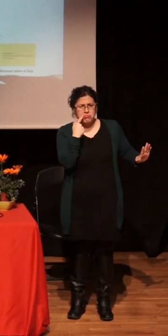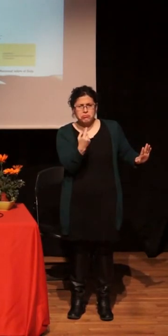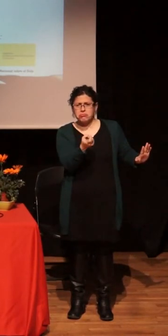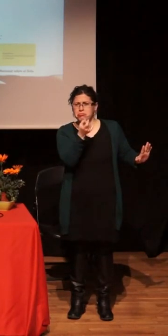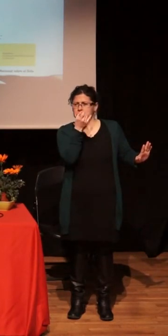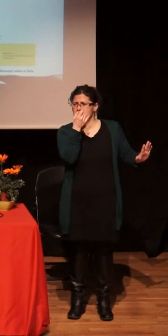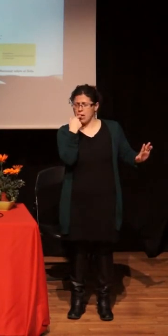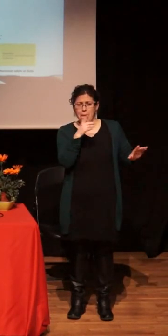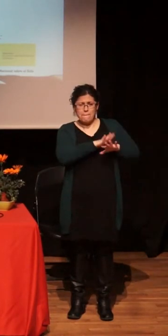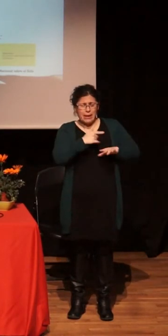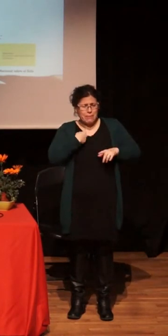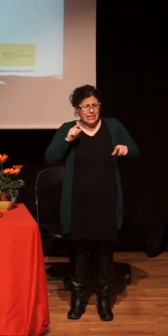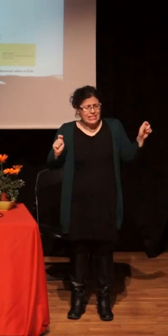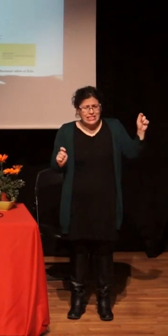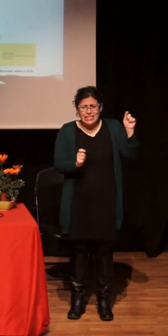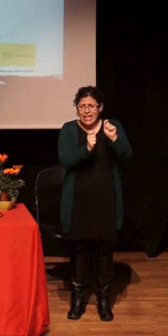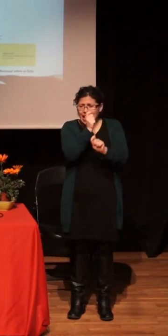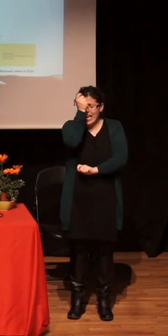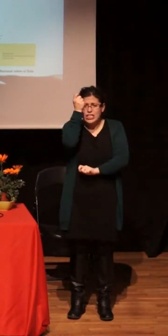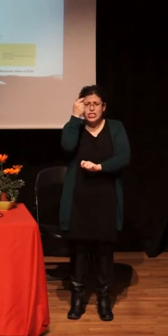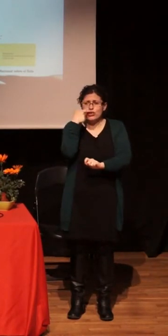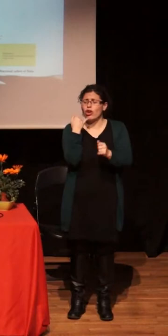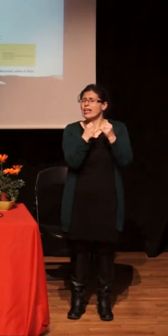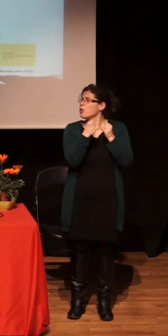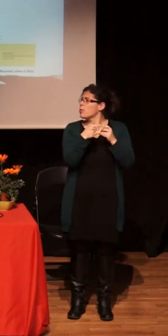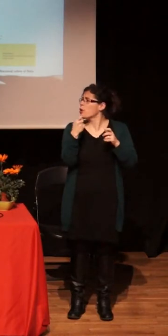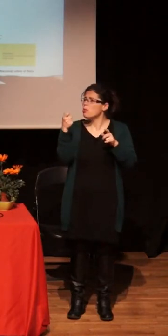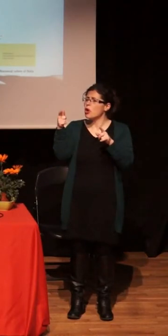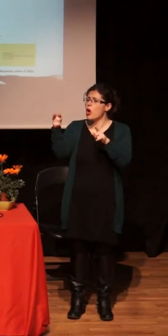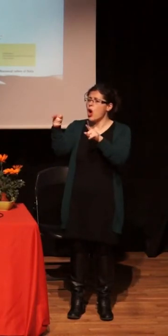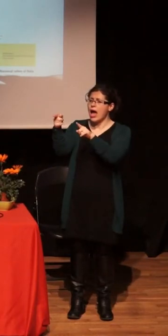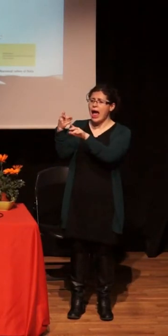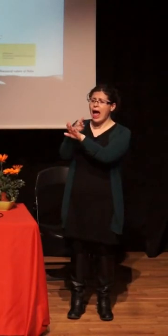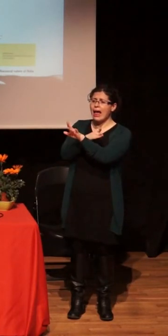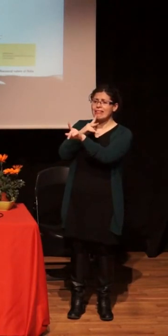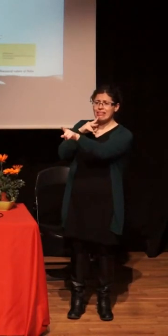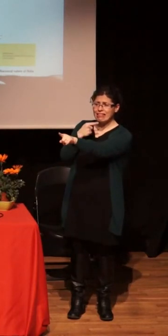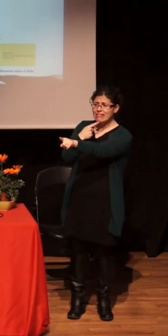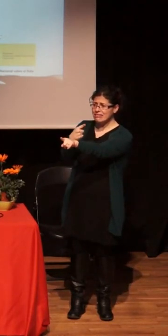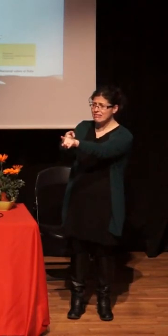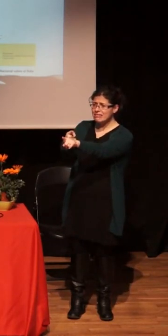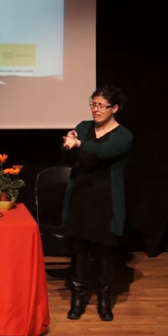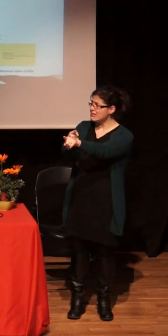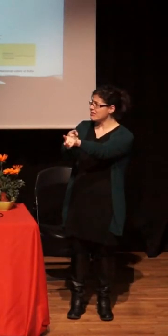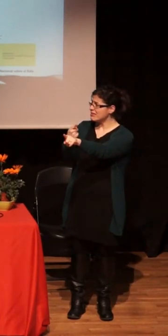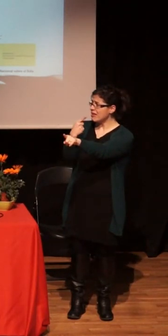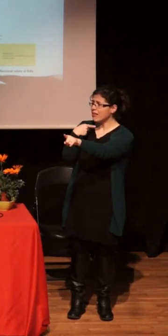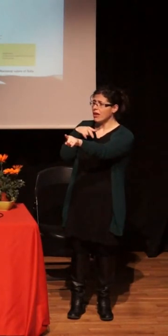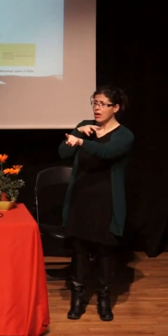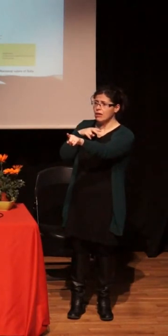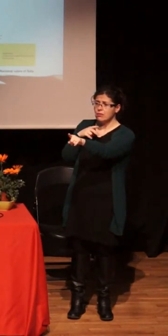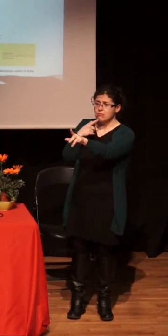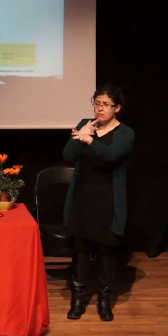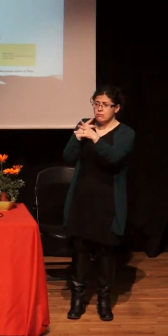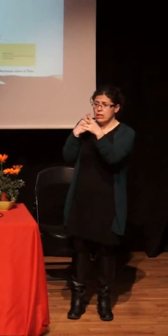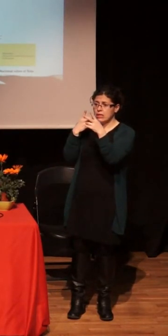Porque para mí fue un éxito, ¿no? Recuperando lo que decías un poco tú antes, ¿no? De que también hay que embarcarse los éxitos porque si no uno se vuelve loco.